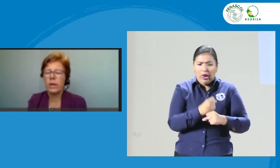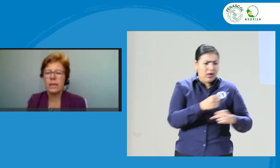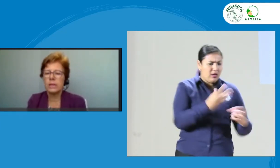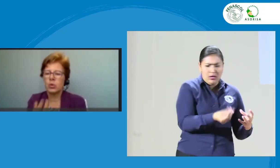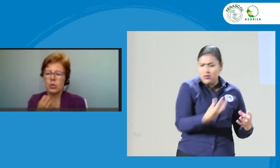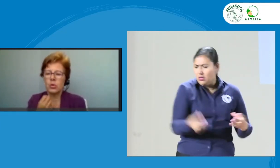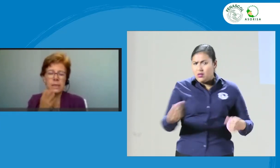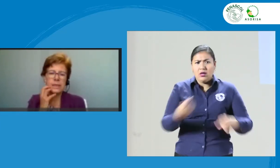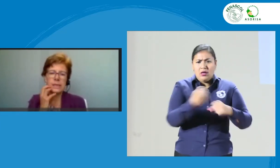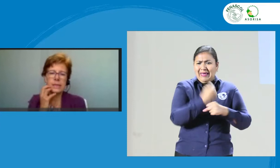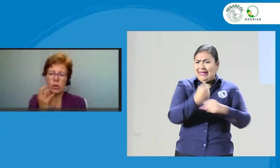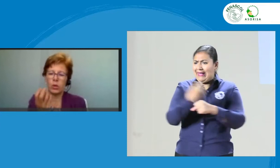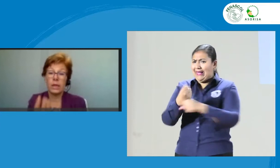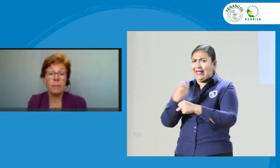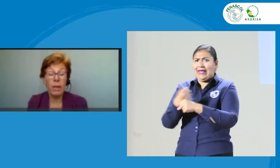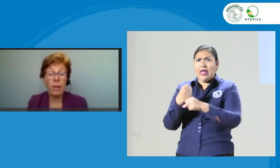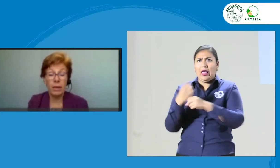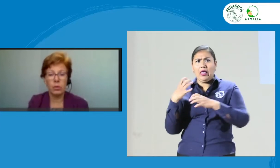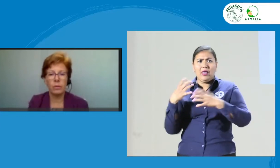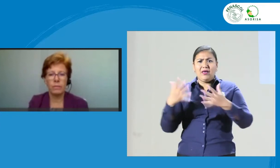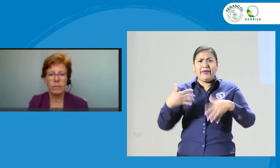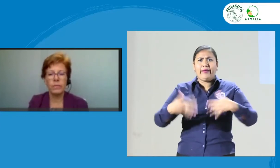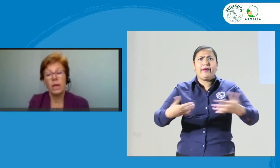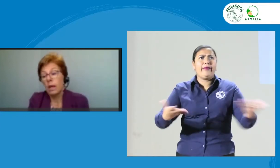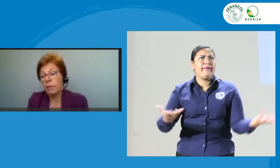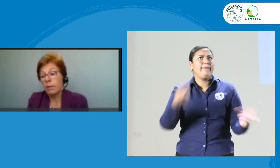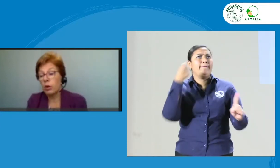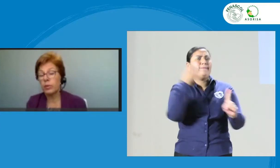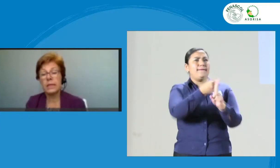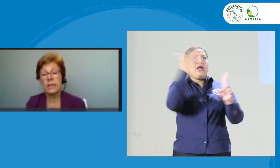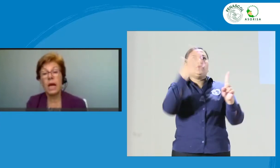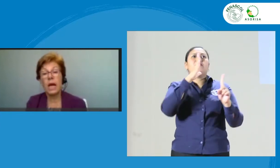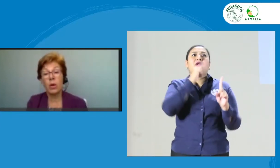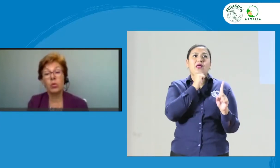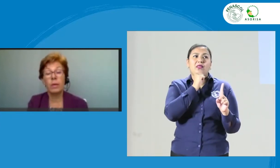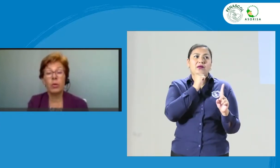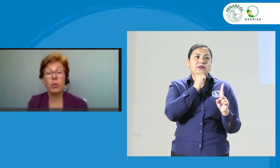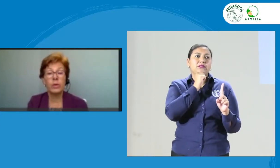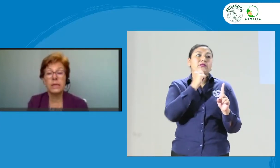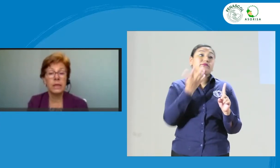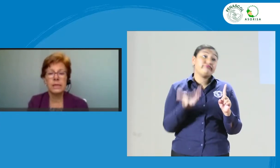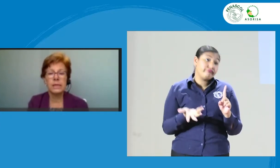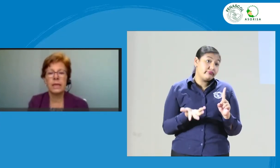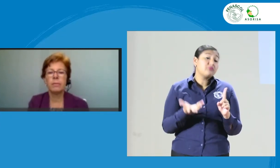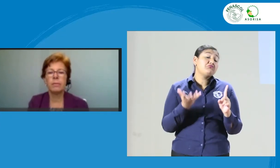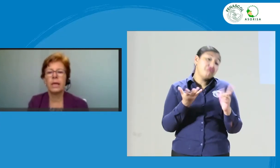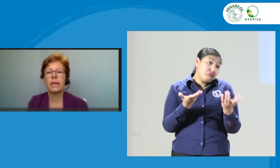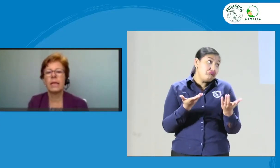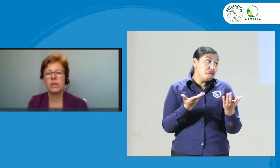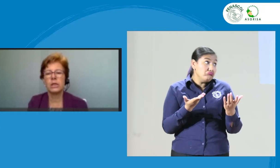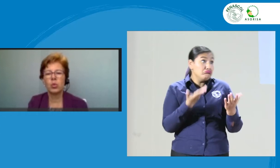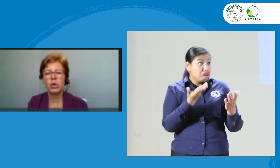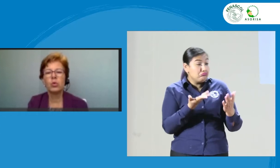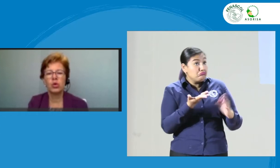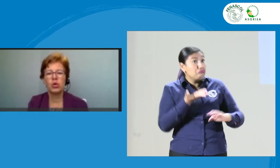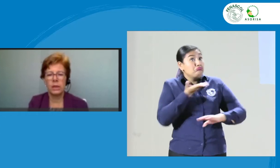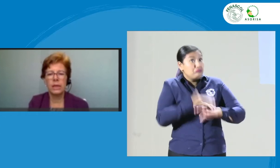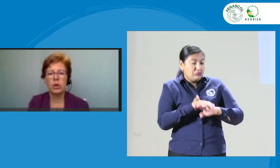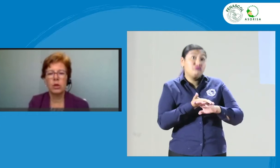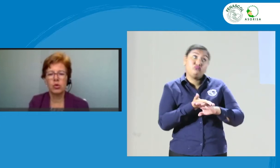cuentas, yo no sé si se logra el impacto. Pero, pues, sería una propuesta interesante para que la disputan ustedes, la de